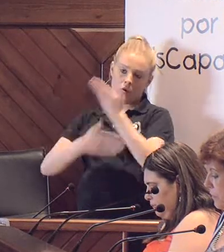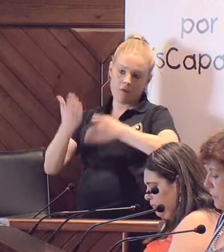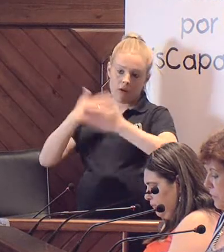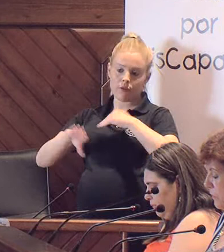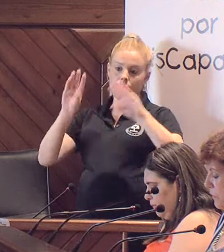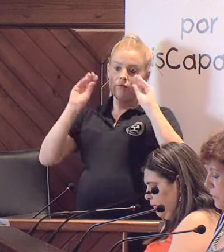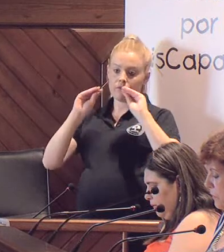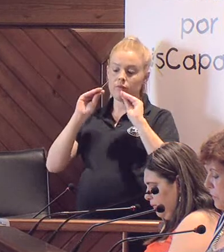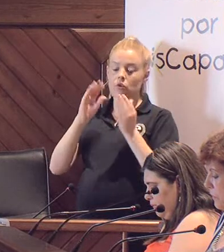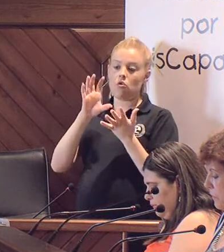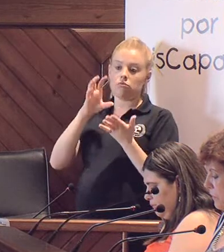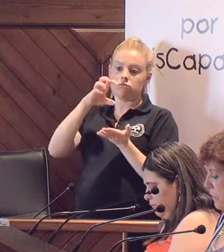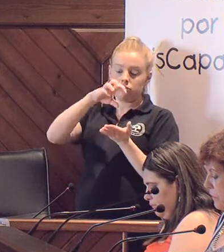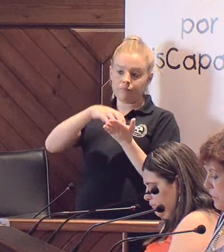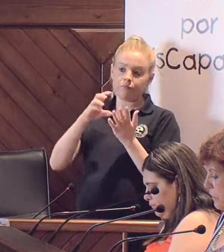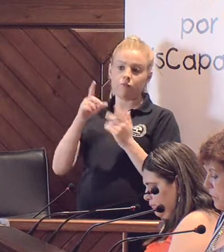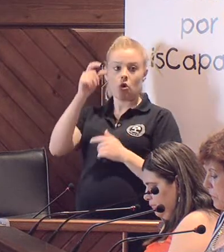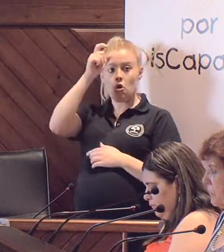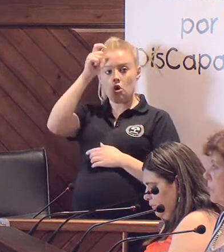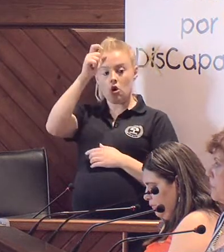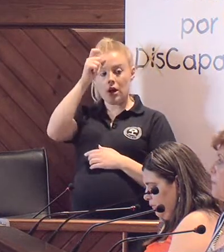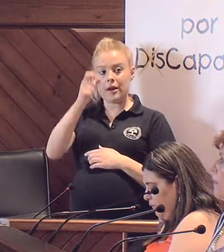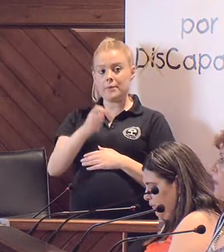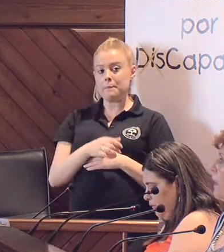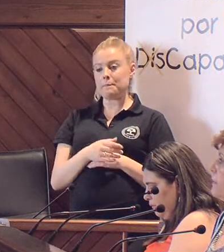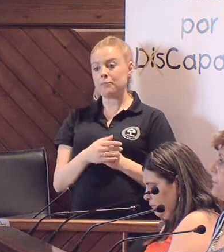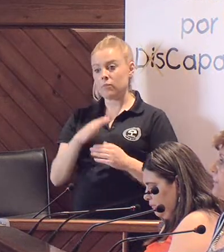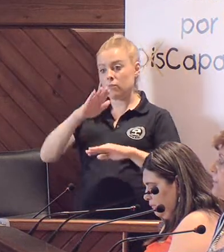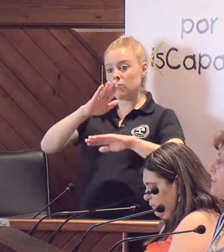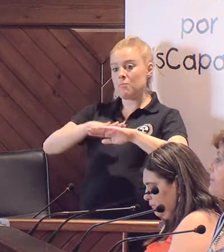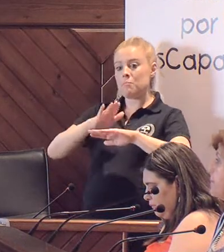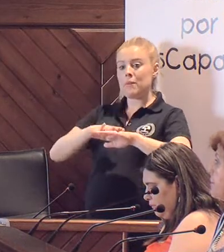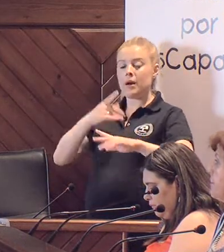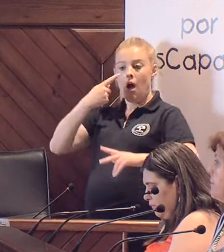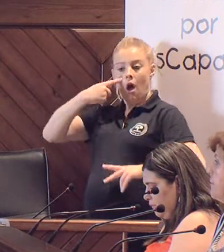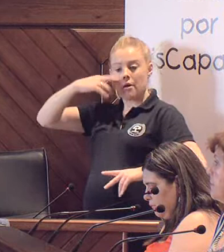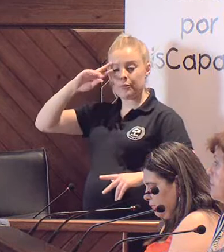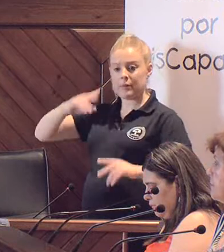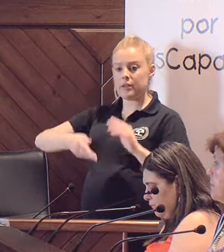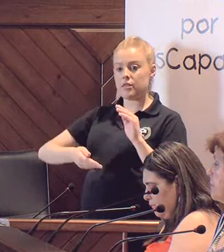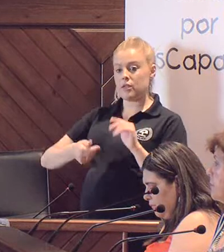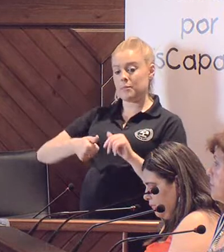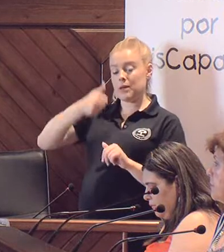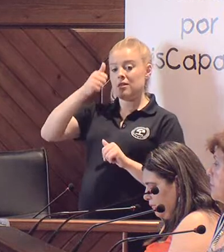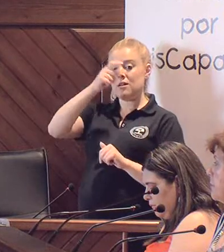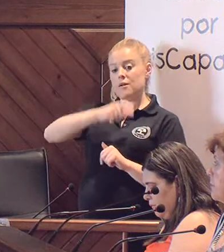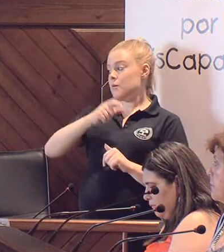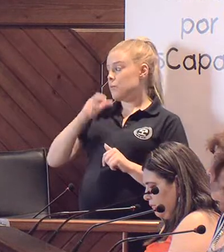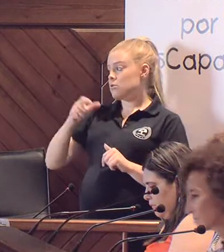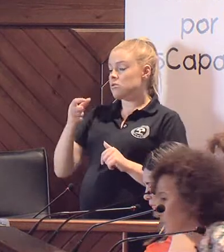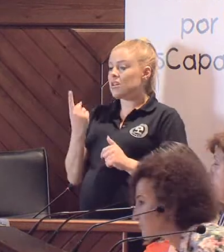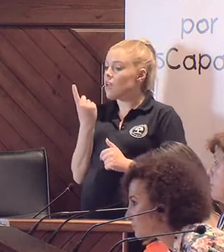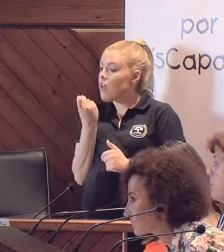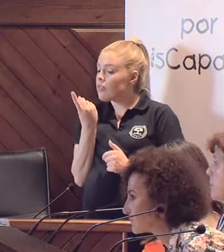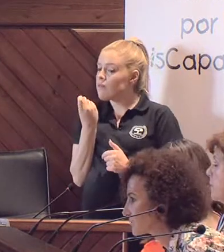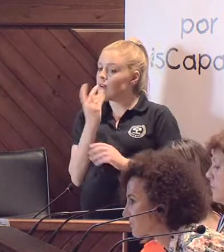formaciones con entidades locales para darle mayor experiencia en el manejo de estas personas que